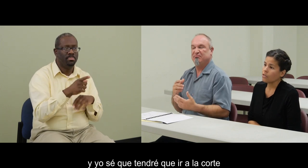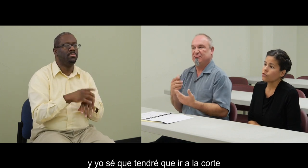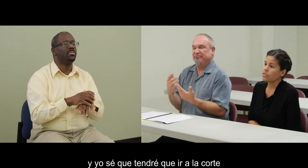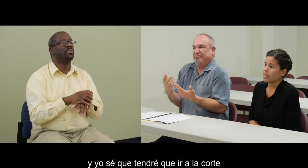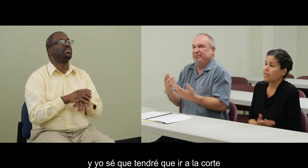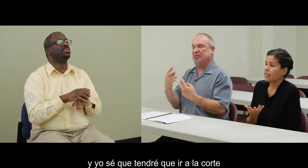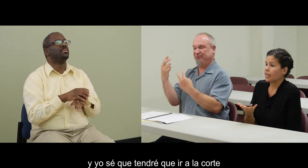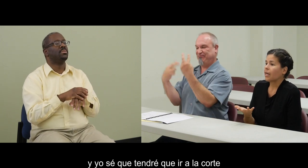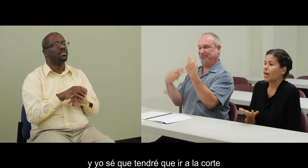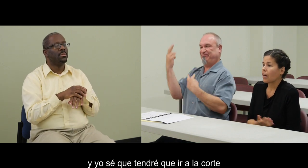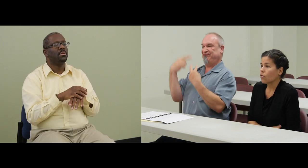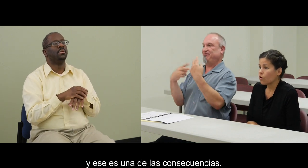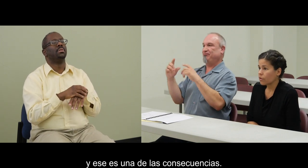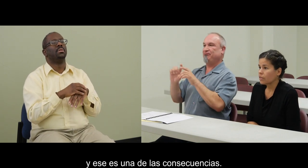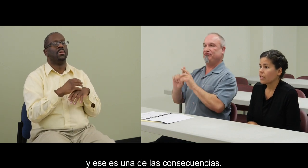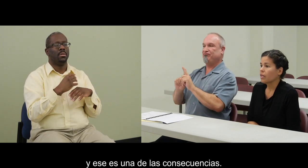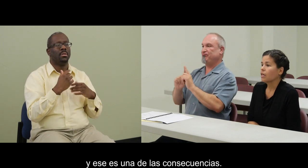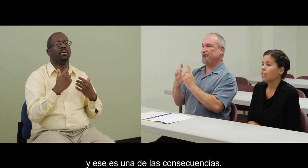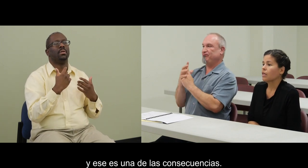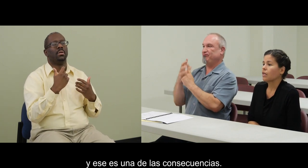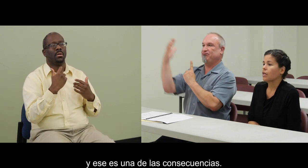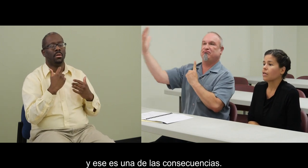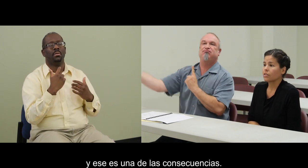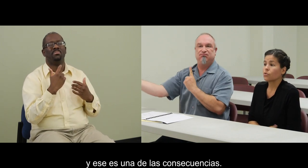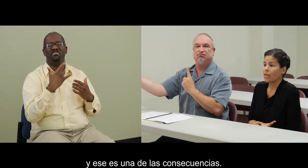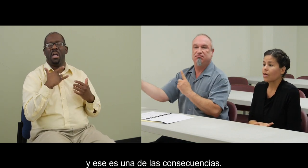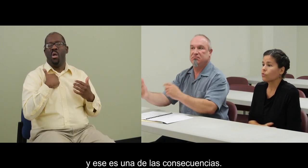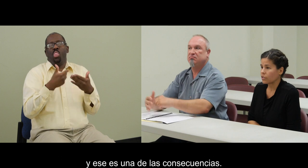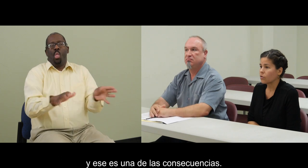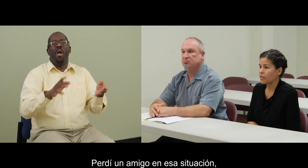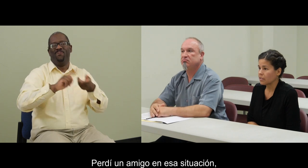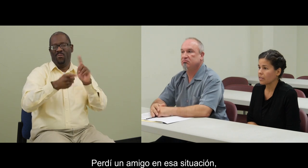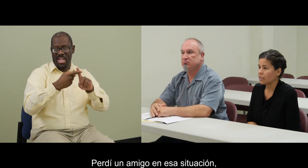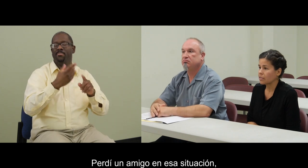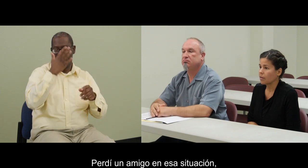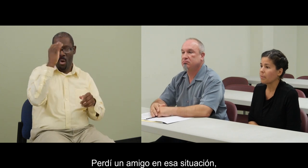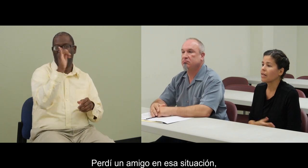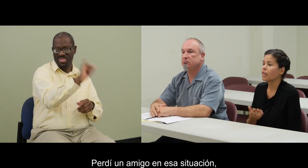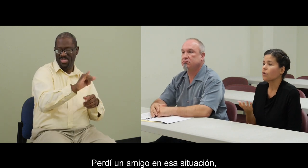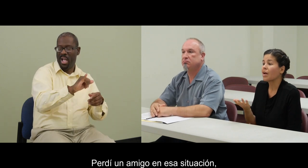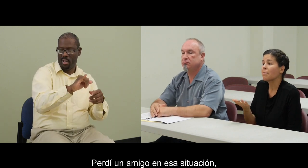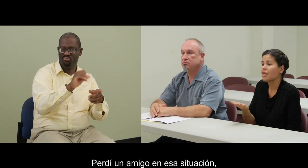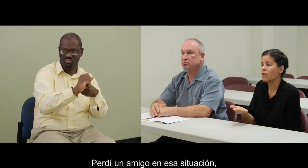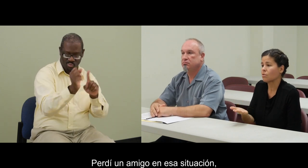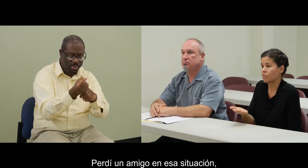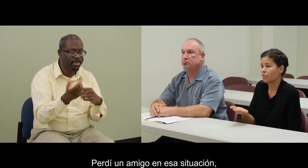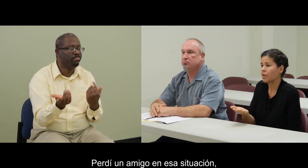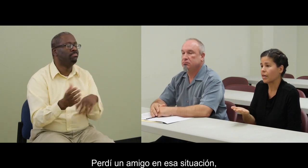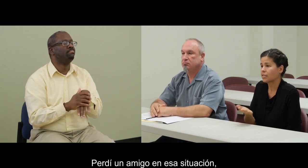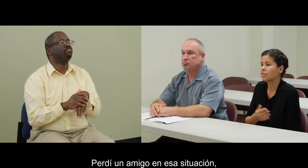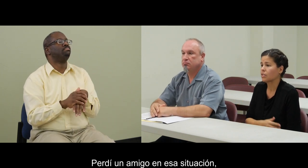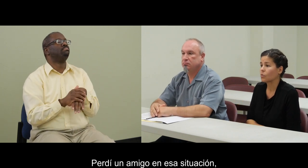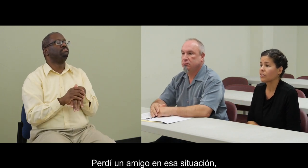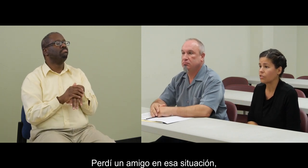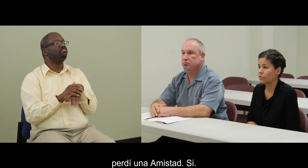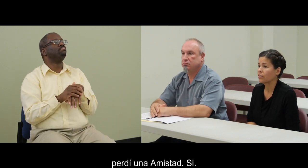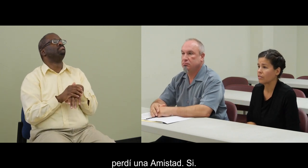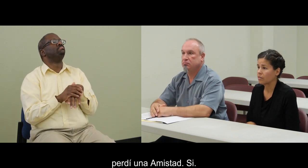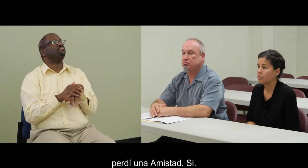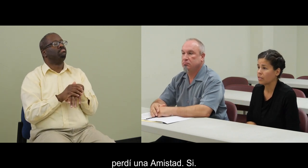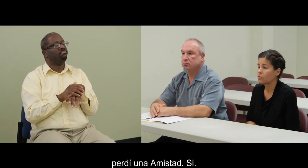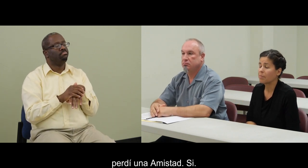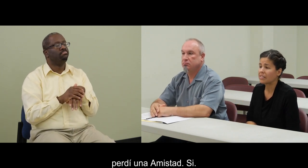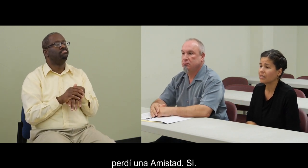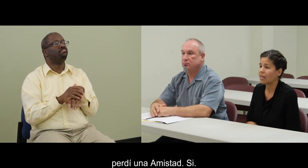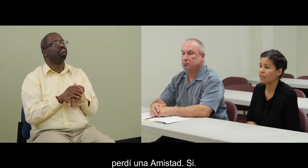Y yo sé que tendré que ir a la corte y esa es una de las consecuencias. Perdí un amigo en esa situación.